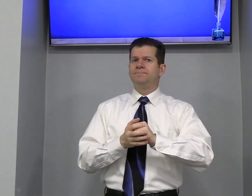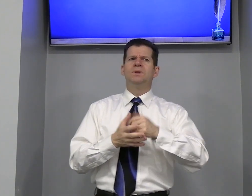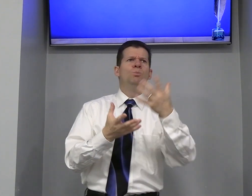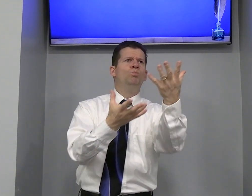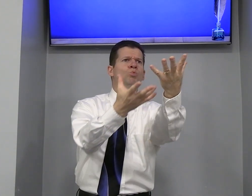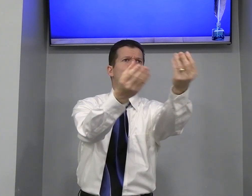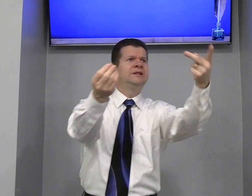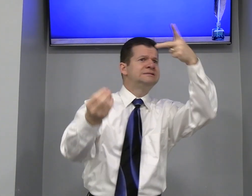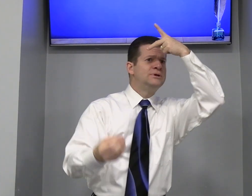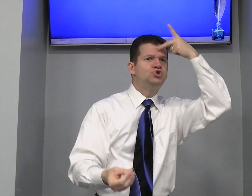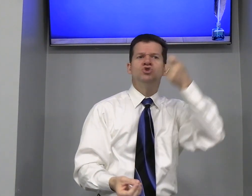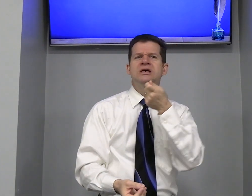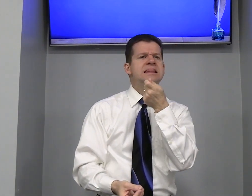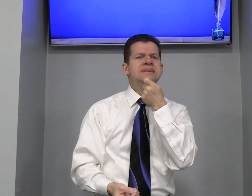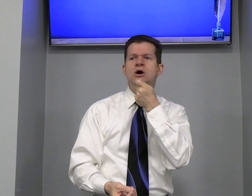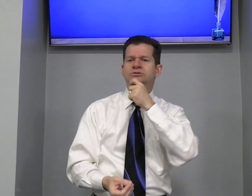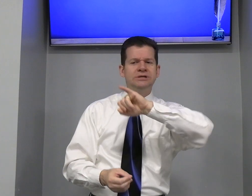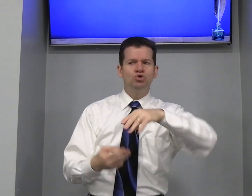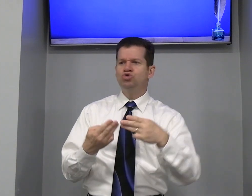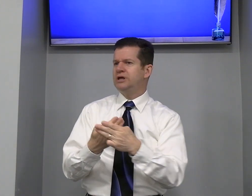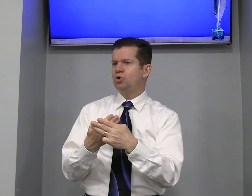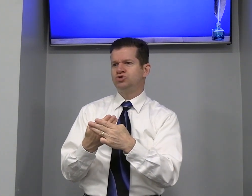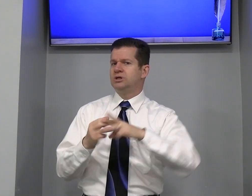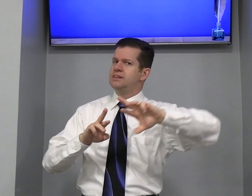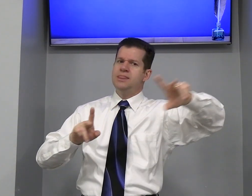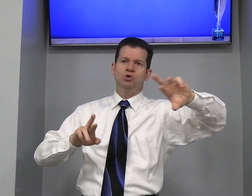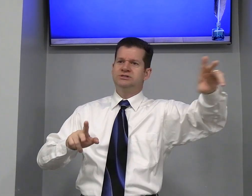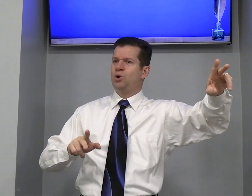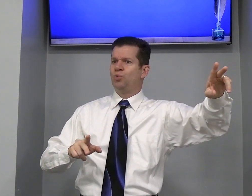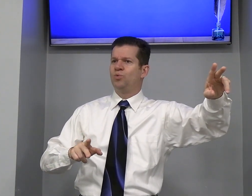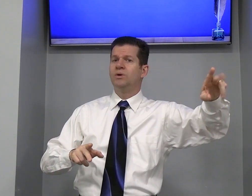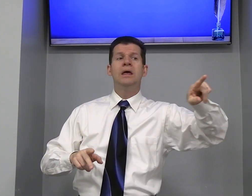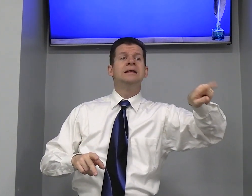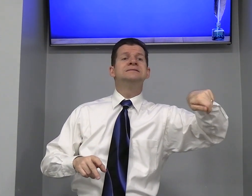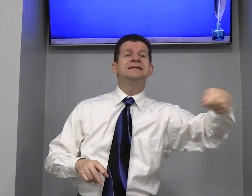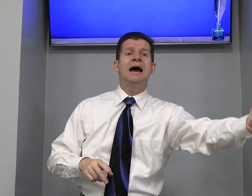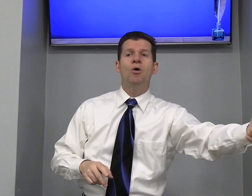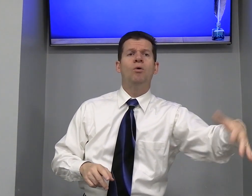Muitas pessoas Não são judeus Não são Sinal